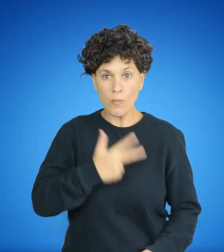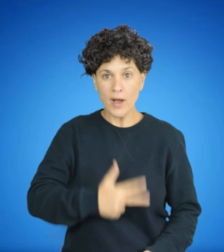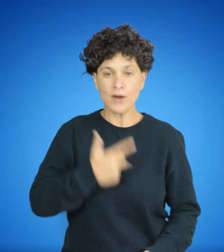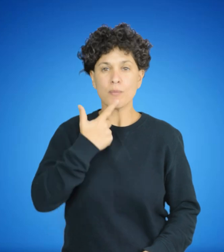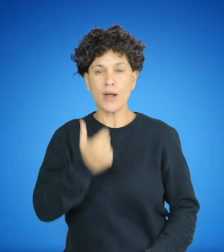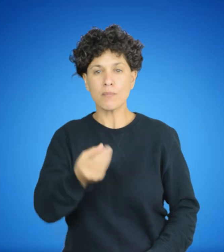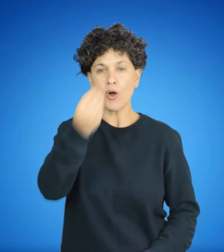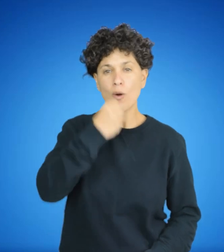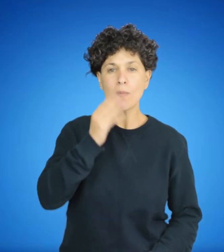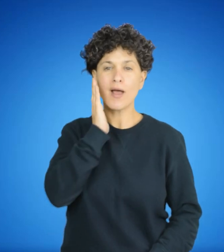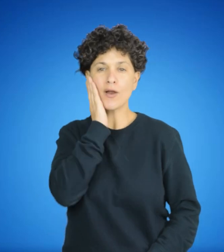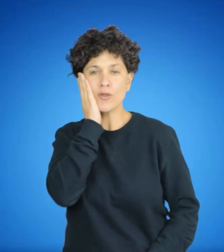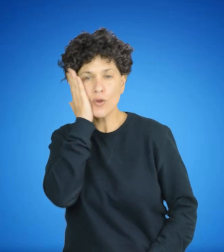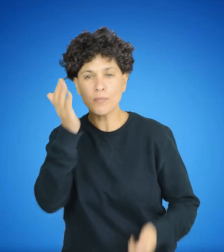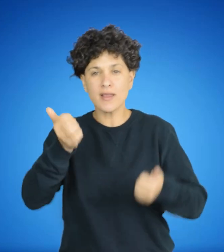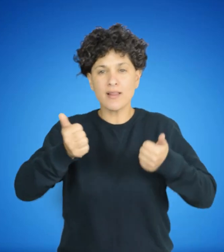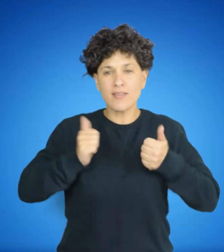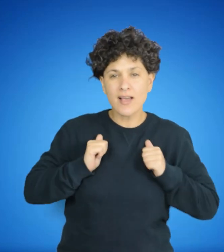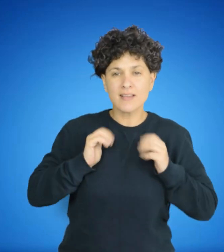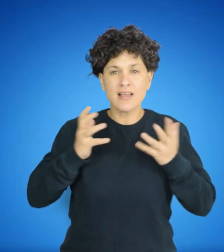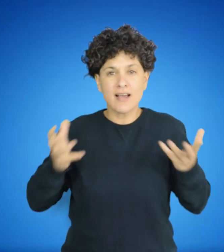Comer, dormir, descansar, abrigo.